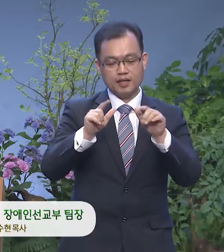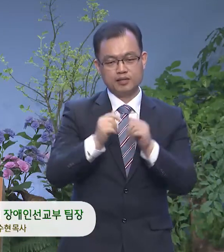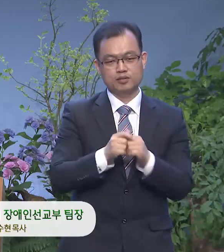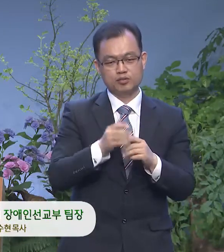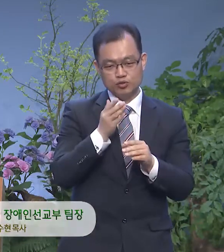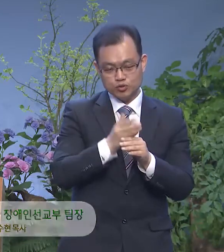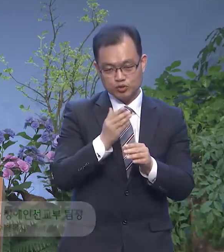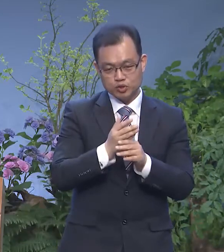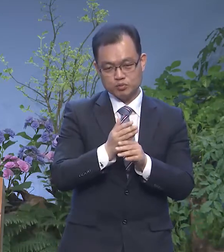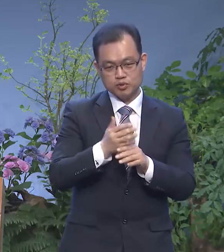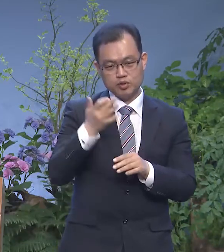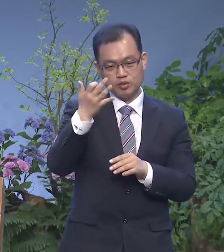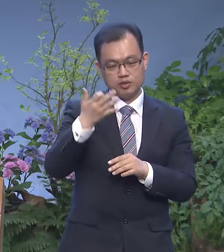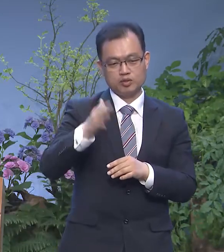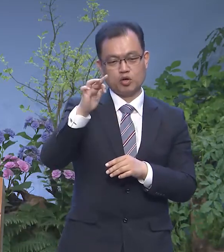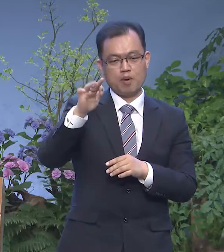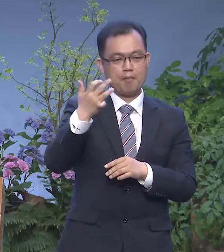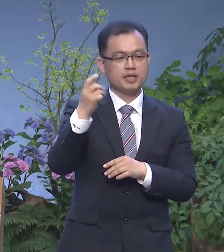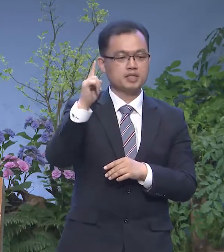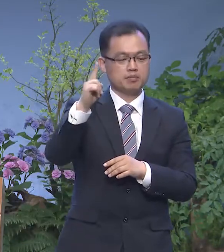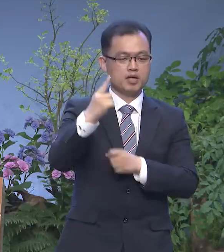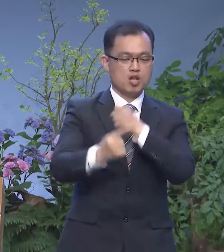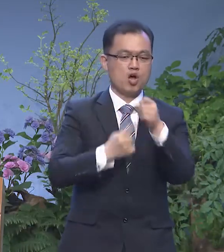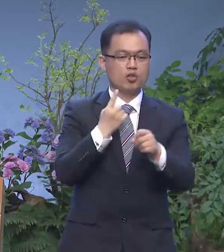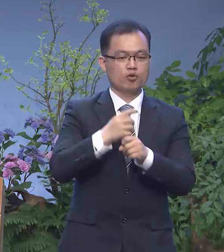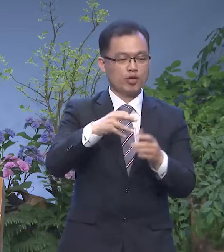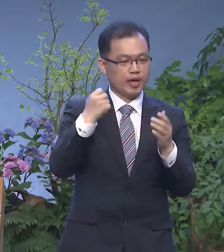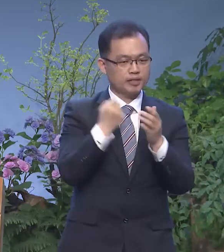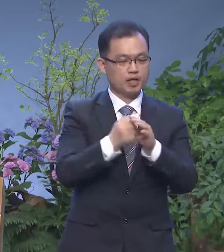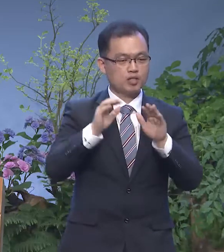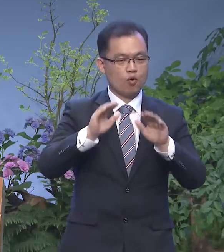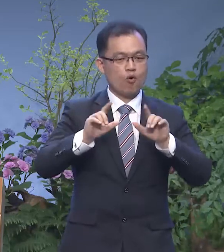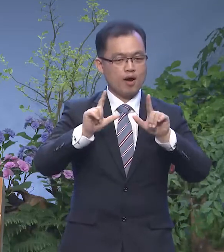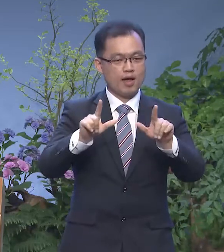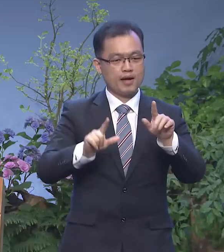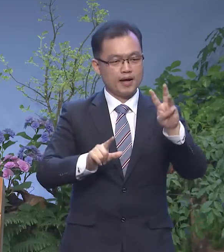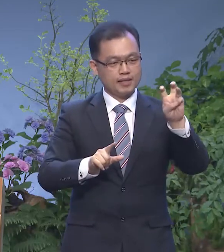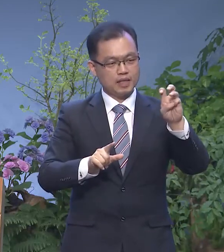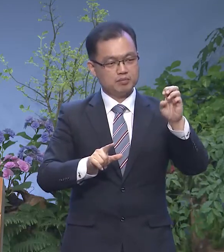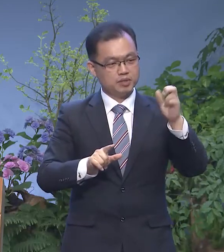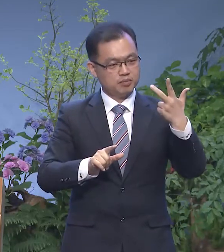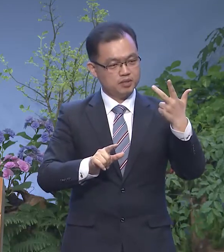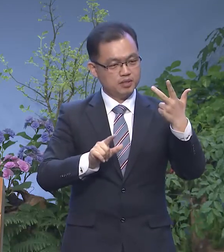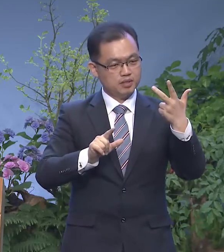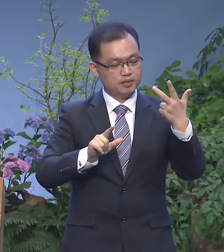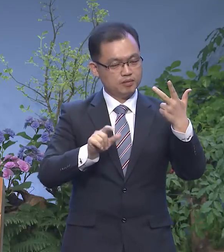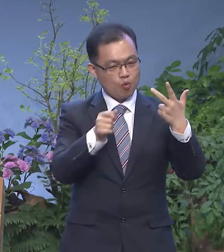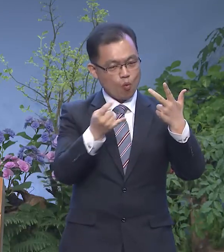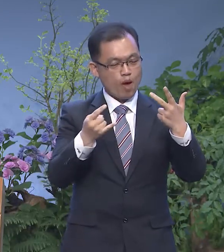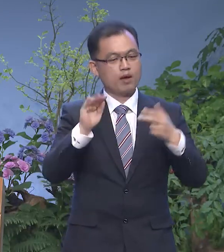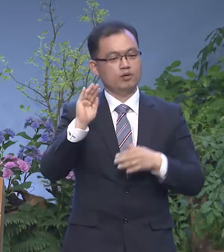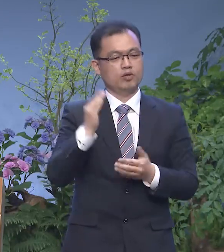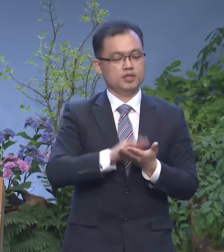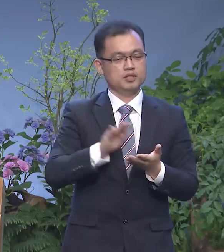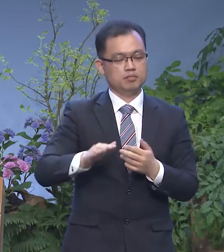1981년도에 제정이 되어서 올해가 37년이 되어졌습니다